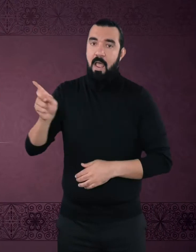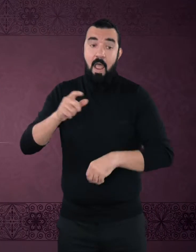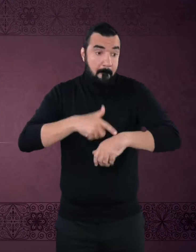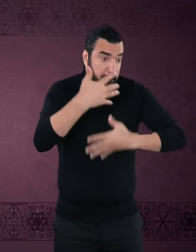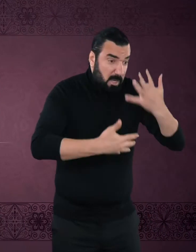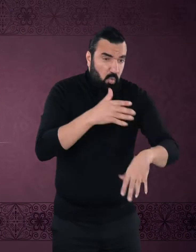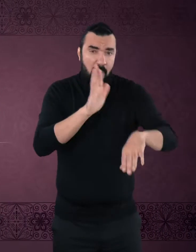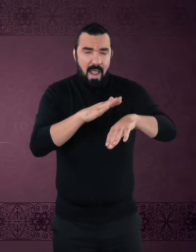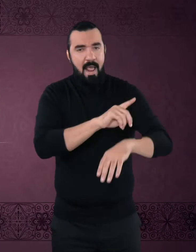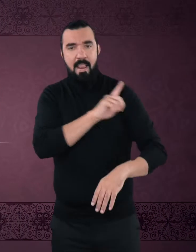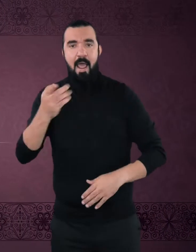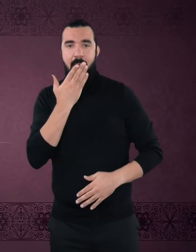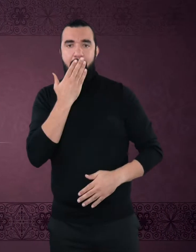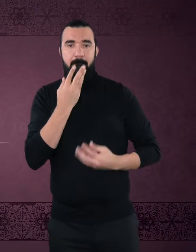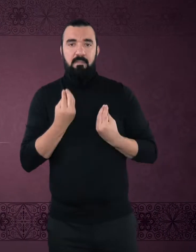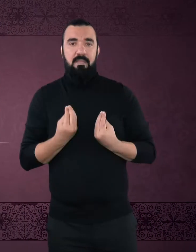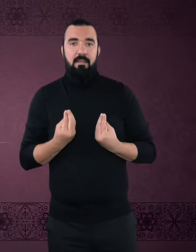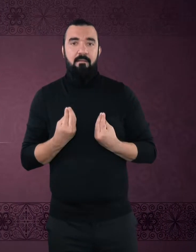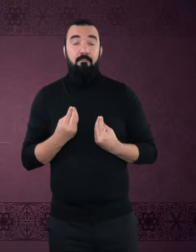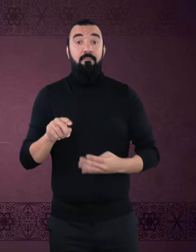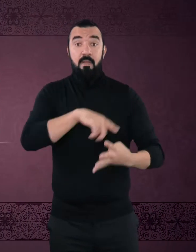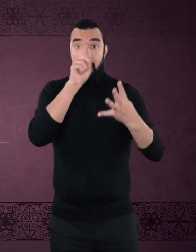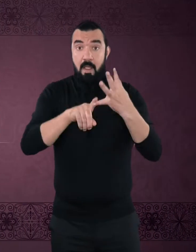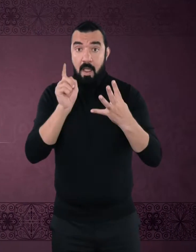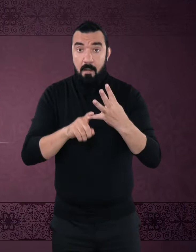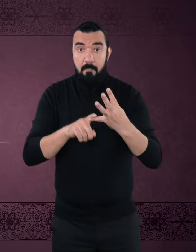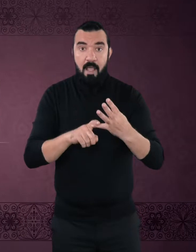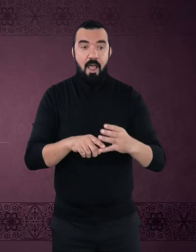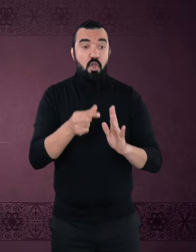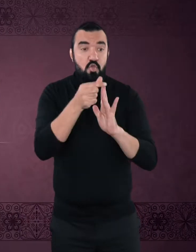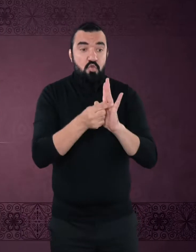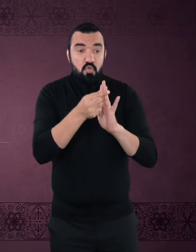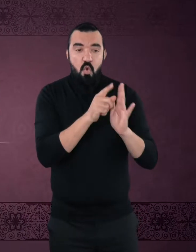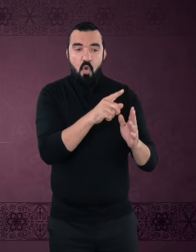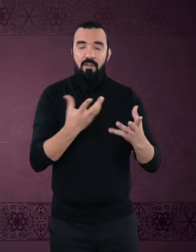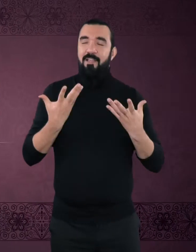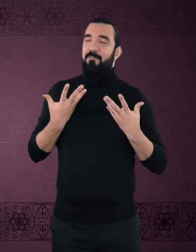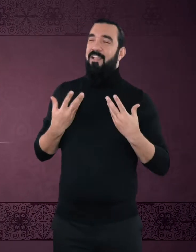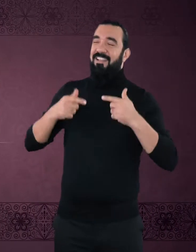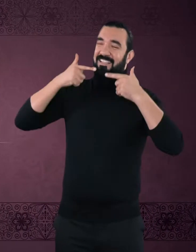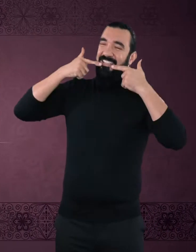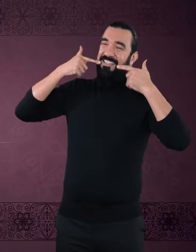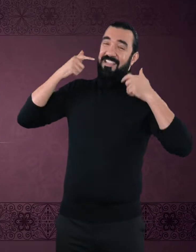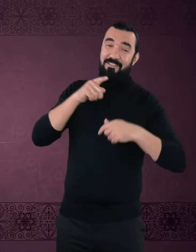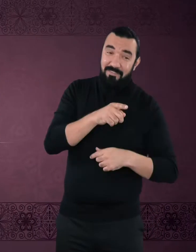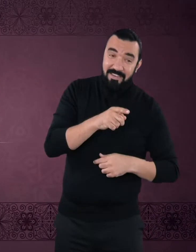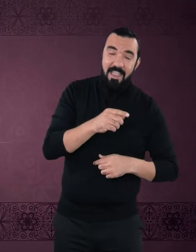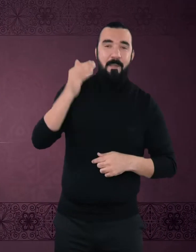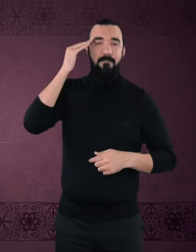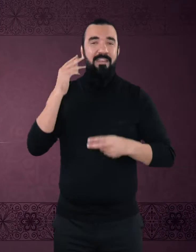قولي لزوجك في لحظات الأنس والهدوء أنا أحبك يا زوجي